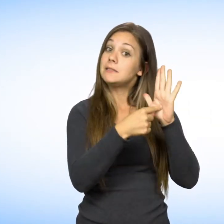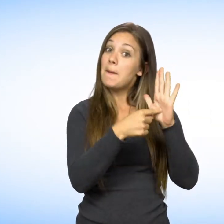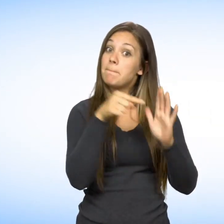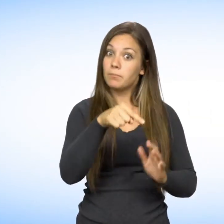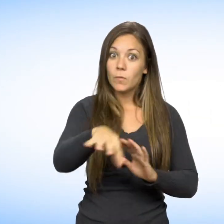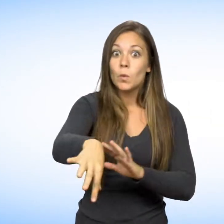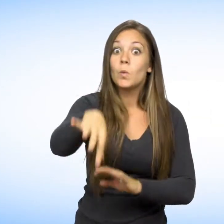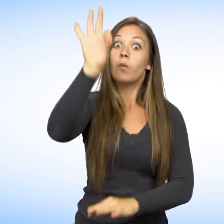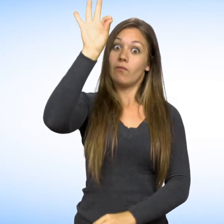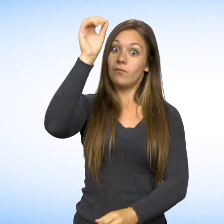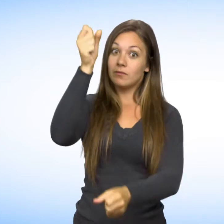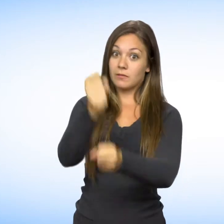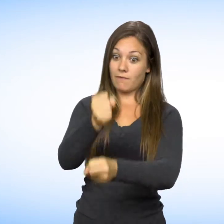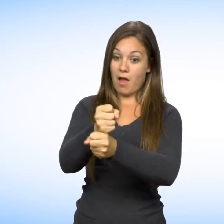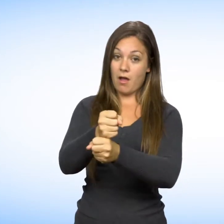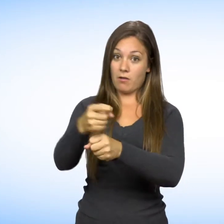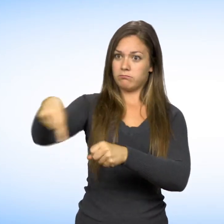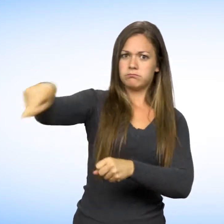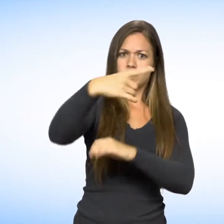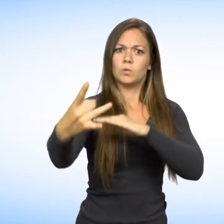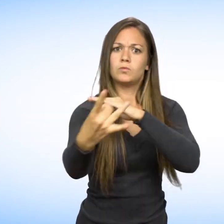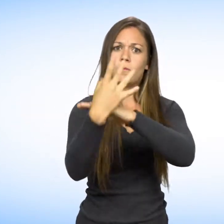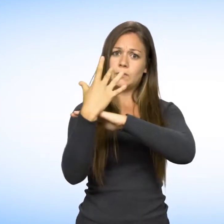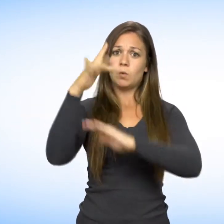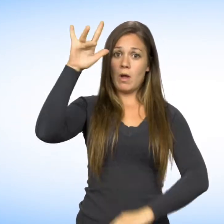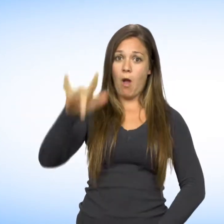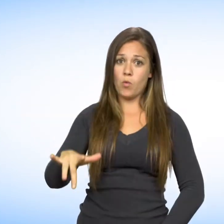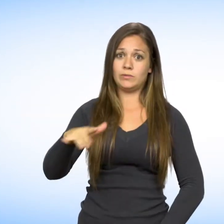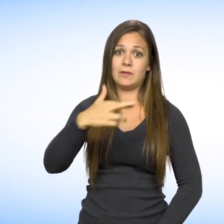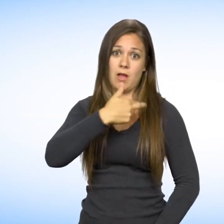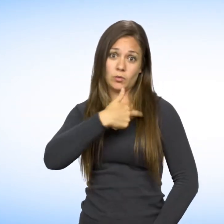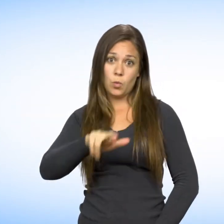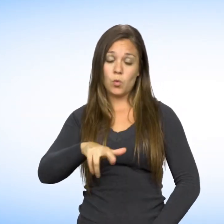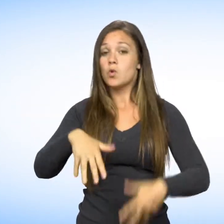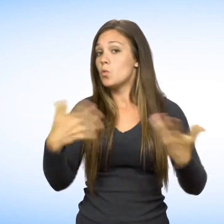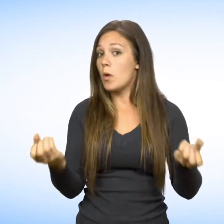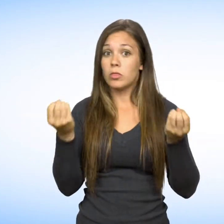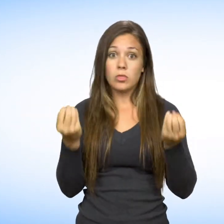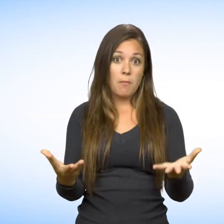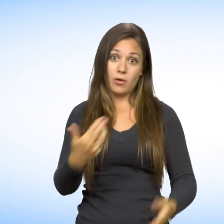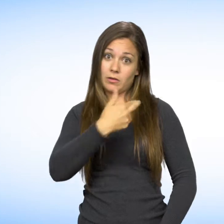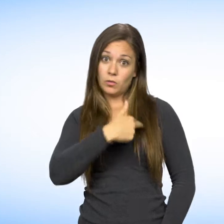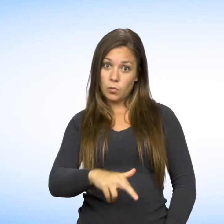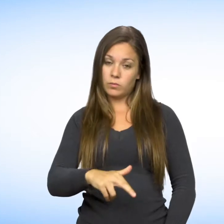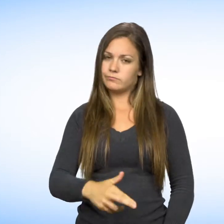Par exemple, on ne peut vous refuser un emploi en raison de votre religion ou parce que vous n'en avez pas.